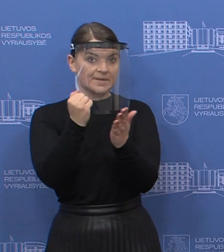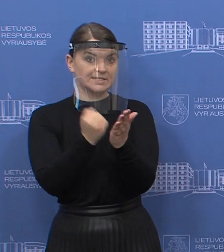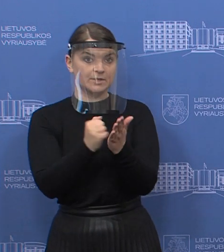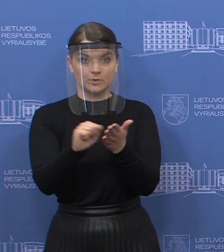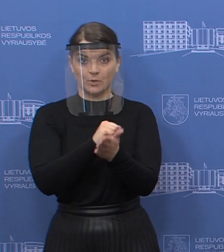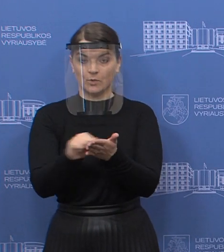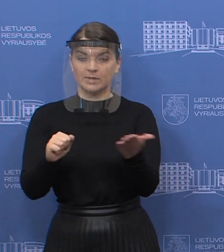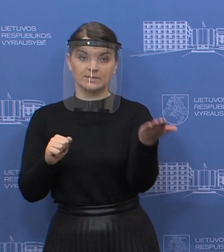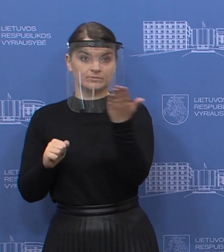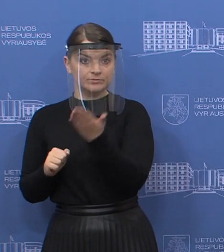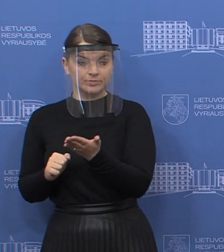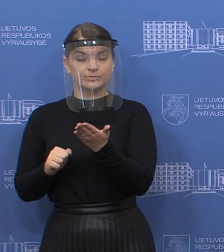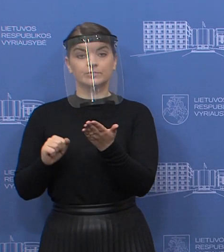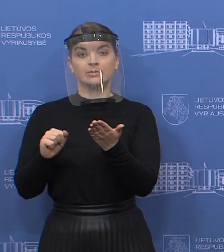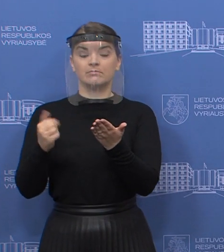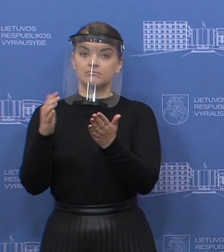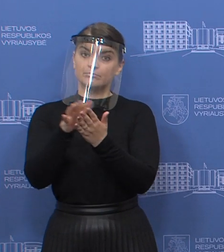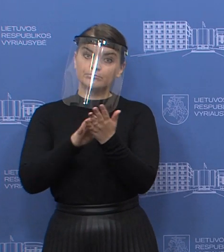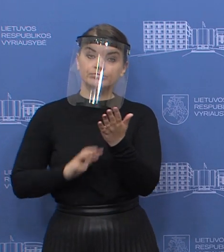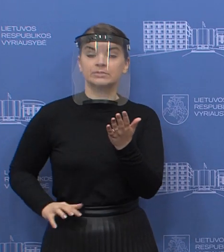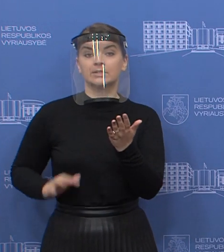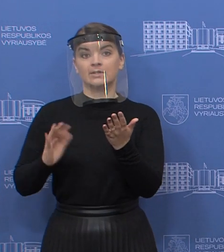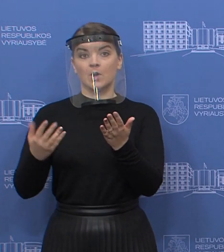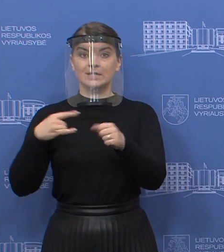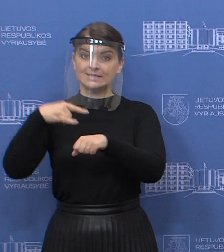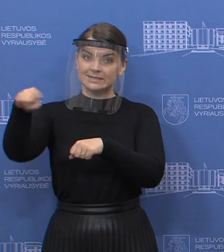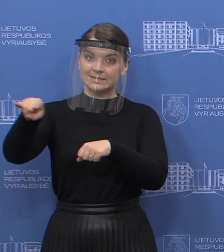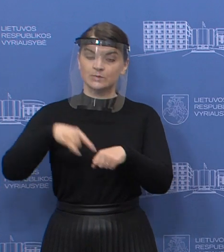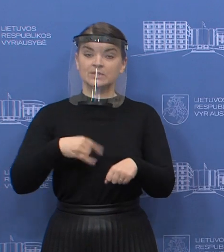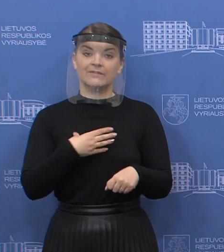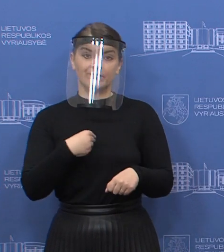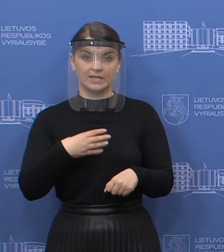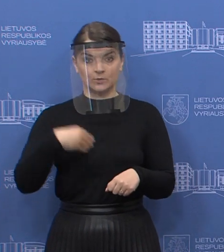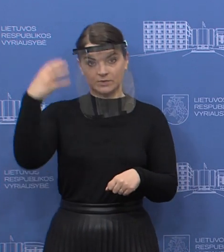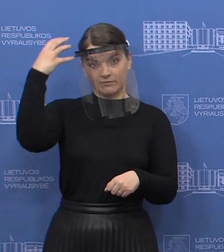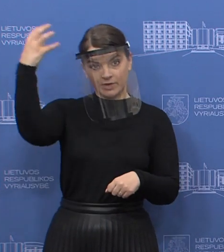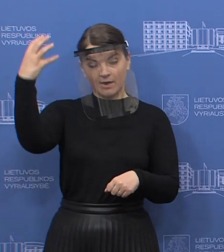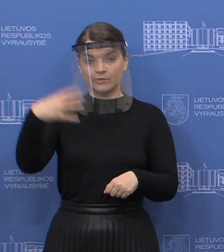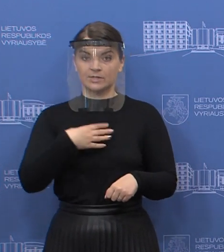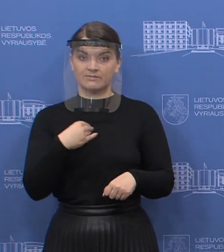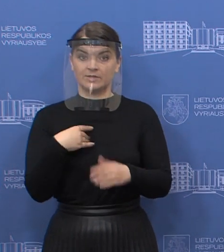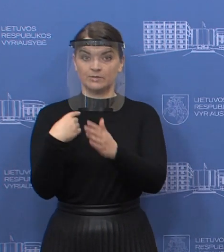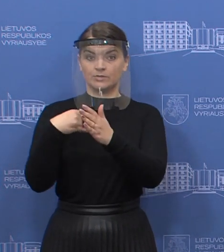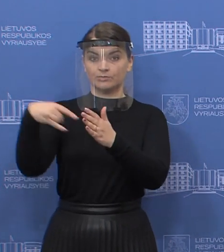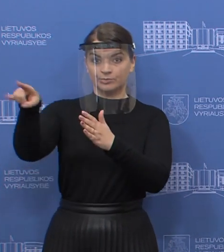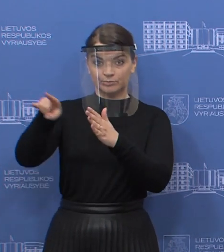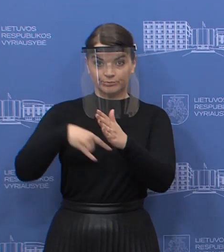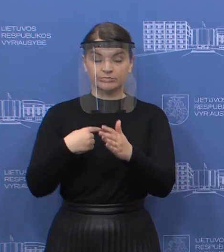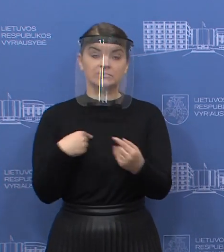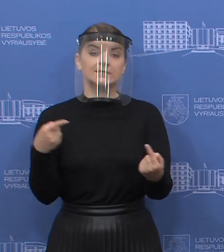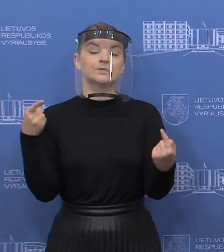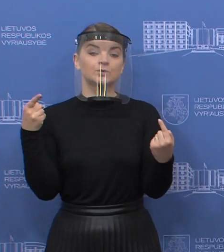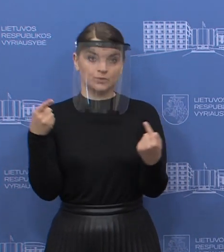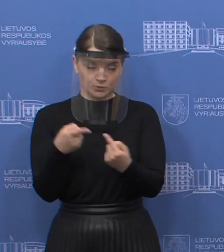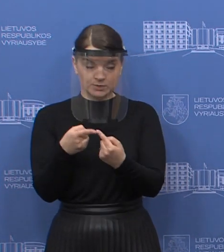reiklų ministeriją, dėl galimybės atnaujinti skrydžius Vilnius, Frankfurtas Vilnius, tai toks pritarimas yra duotas. Ir